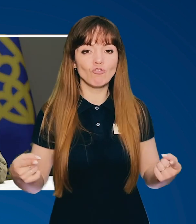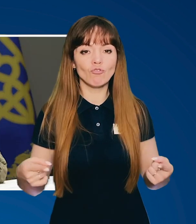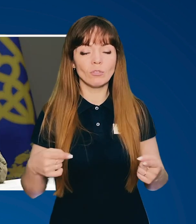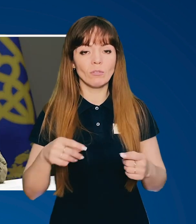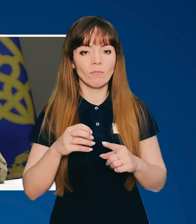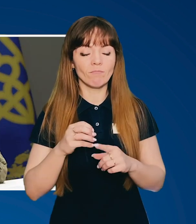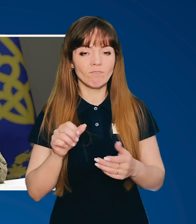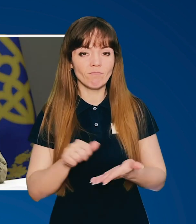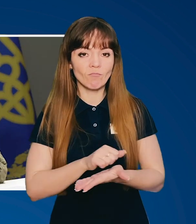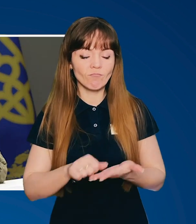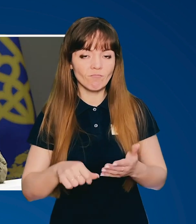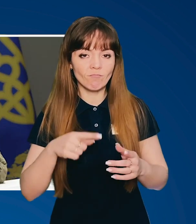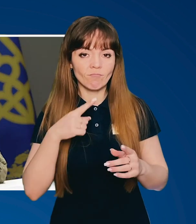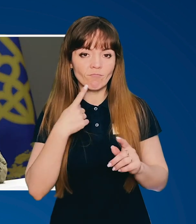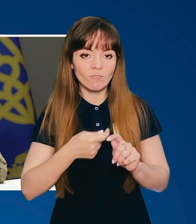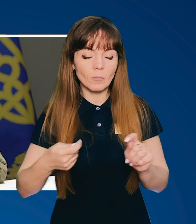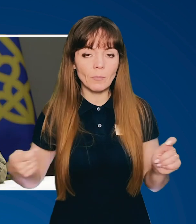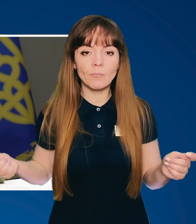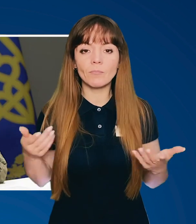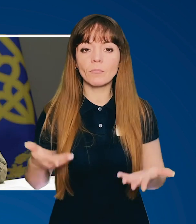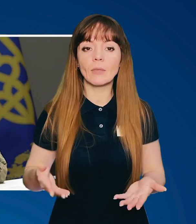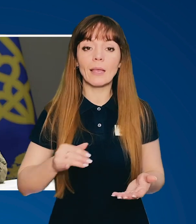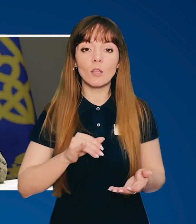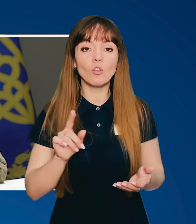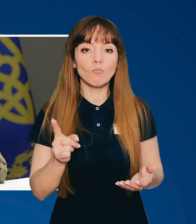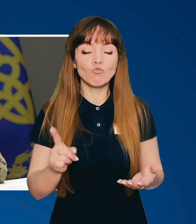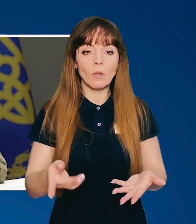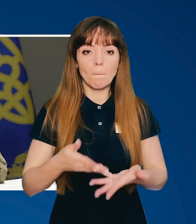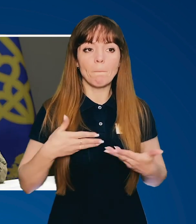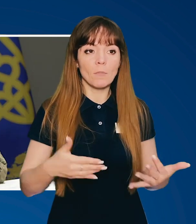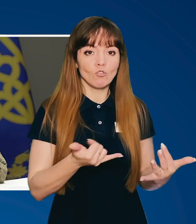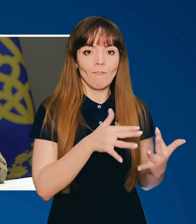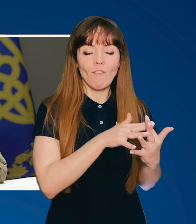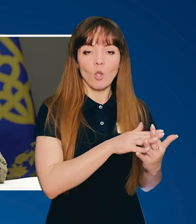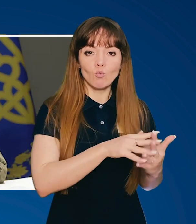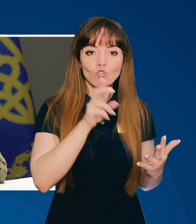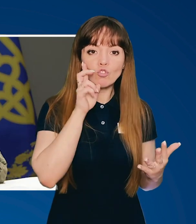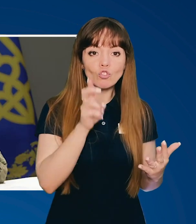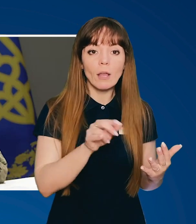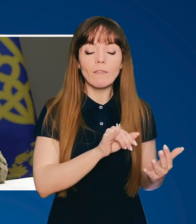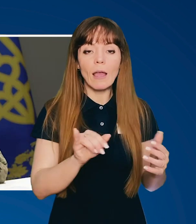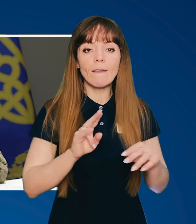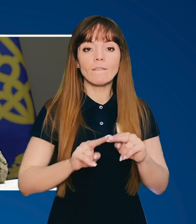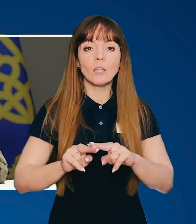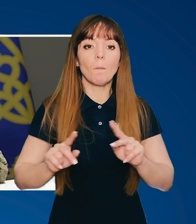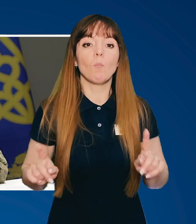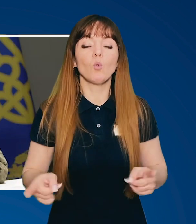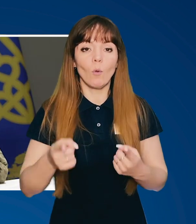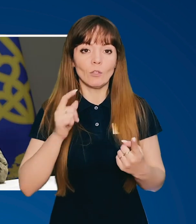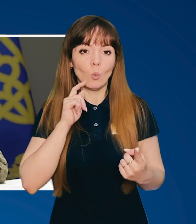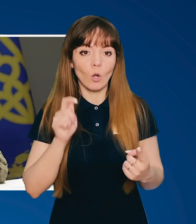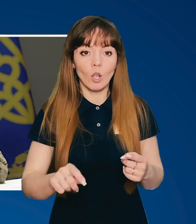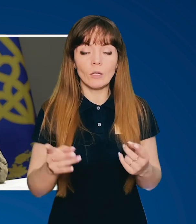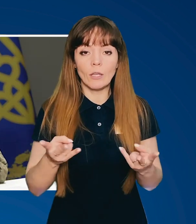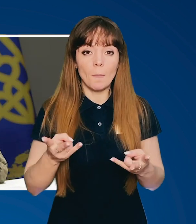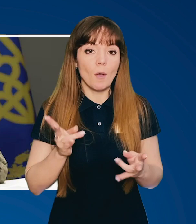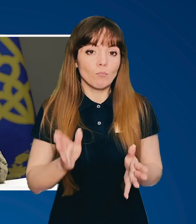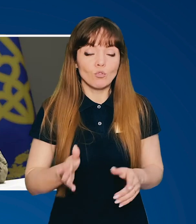бюрократичні ланцюжки, тому що ми воююча держава. І відбудовувати країну треба буде дуже